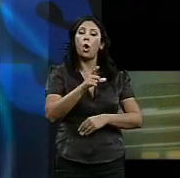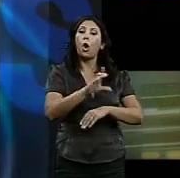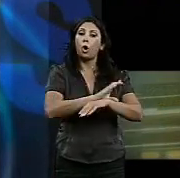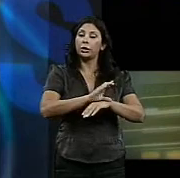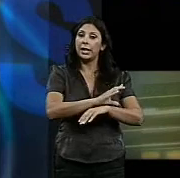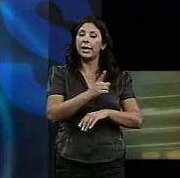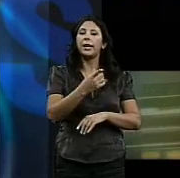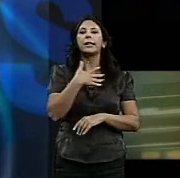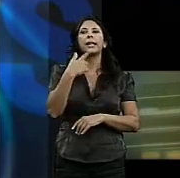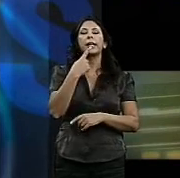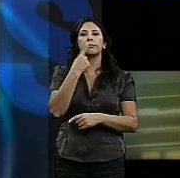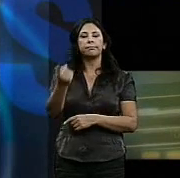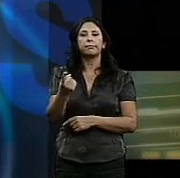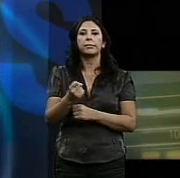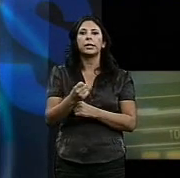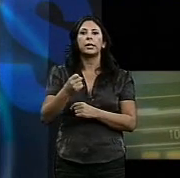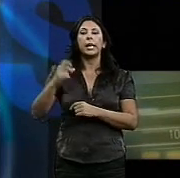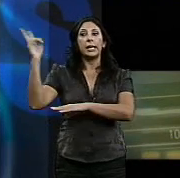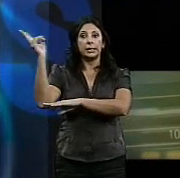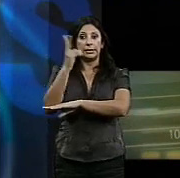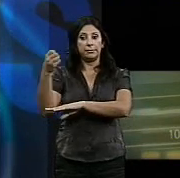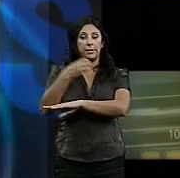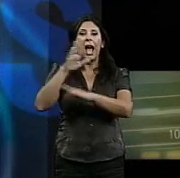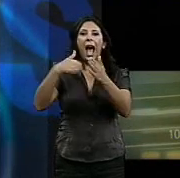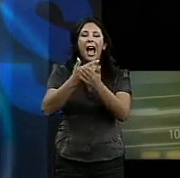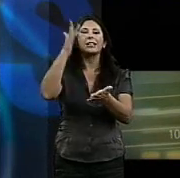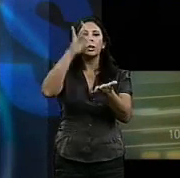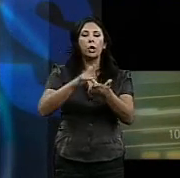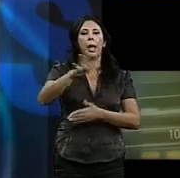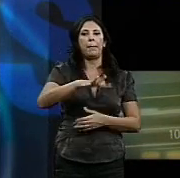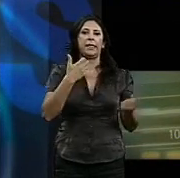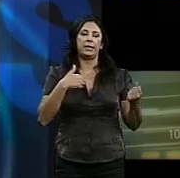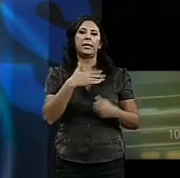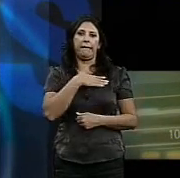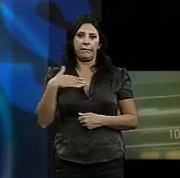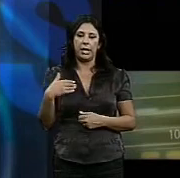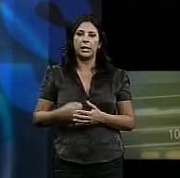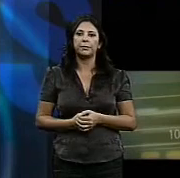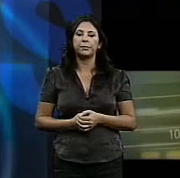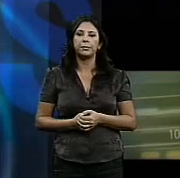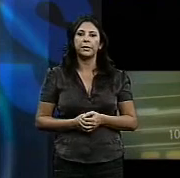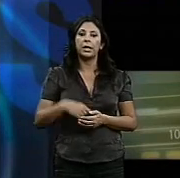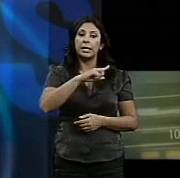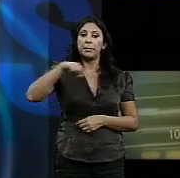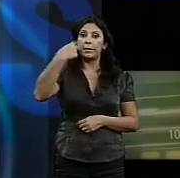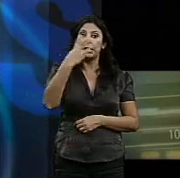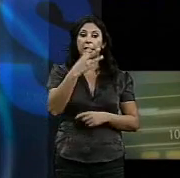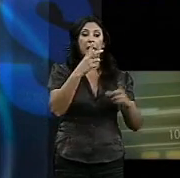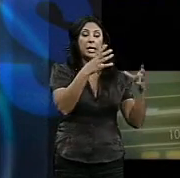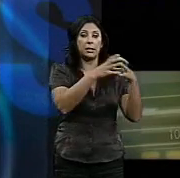intención de que este transporte llegue hasta la plaza de Sevilla. La semana que viene las tres instituciones implicadas mantendrán una reunión